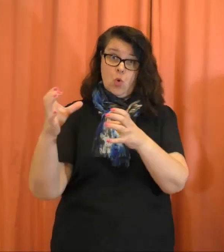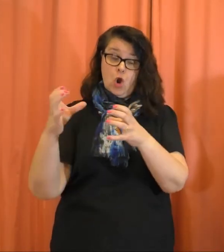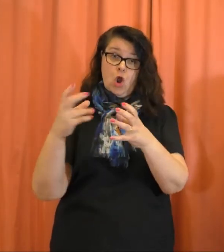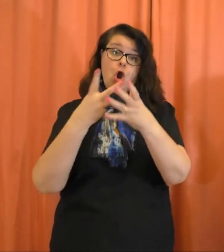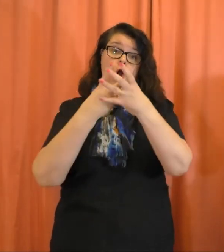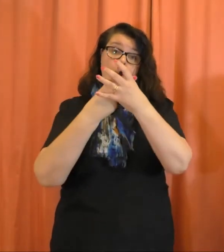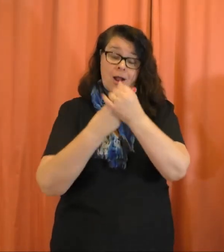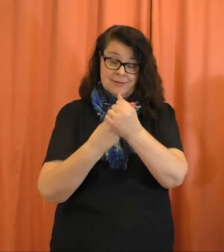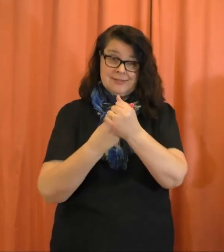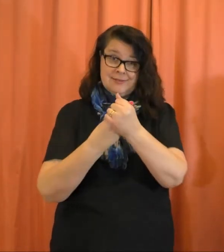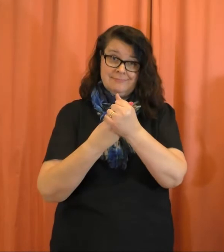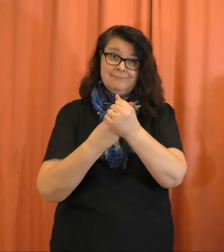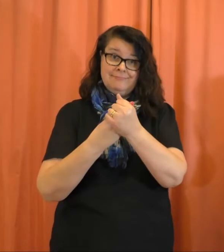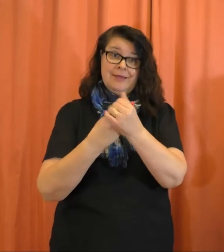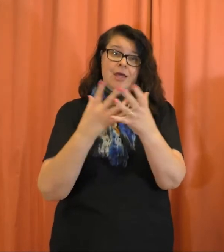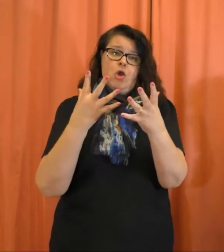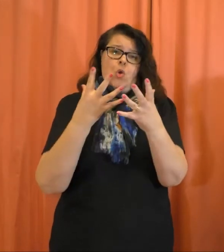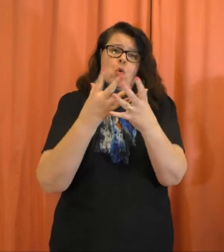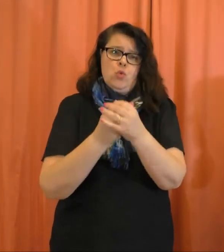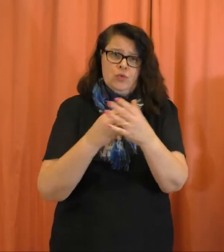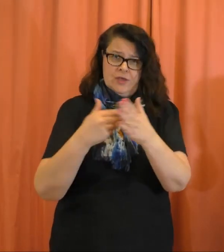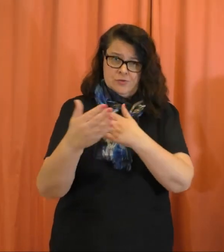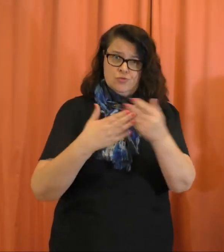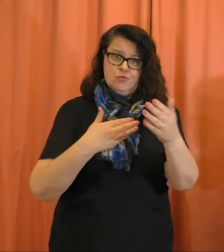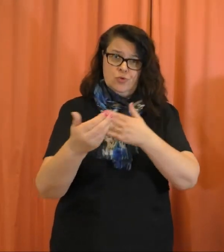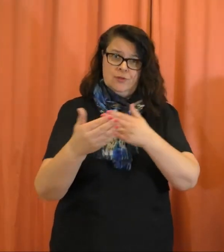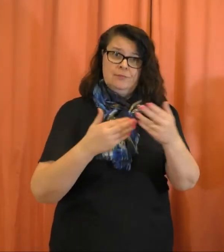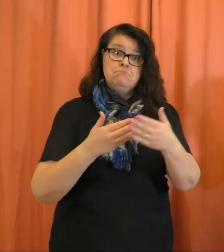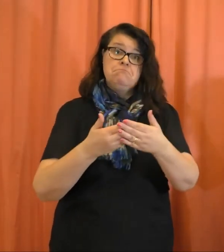kuurosokeiden muistisairaiden tukemiseksi.